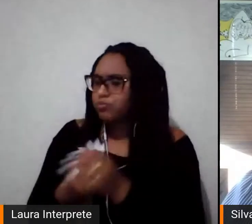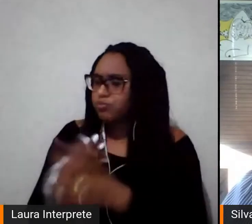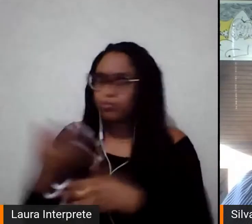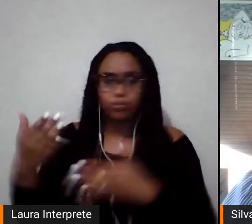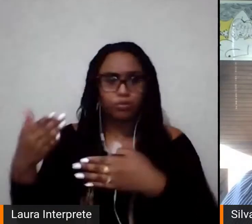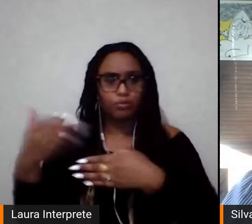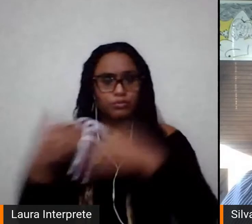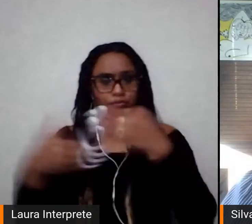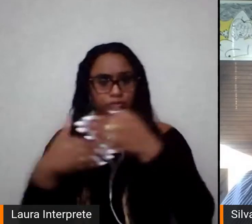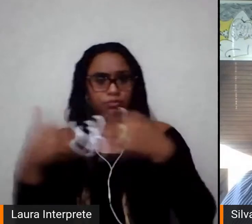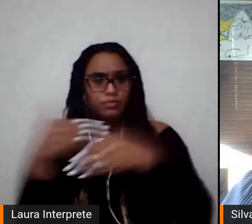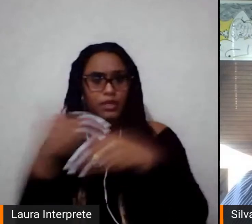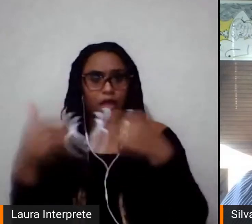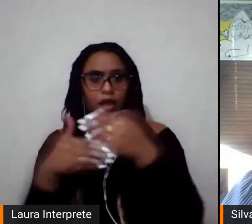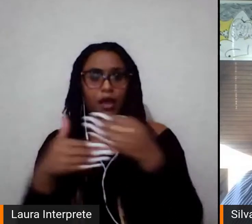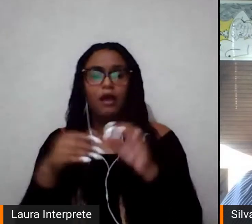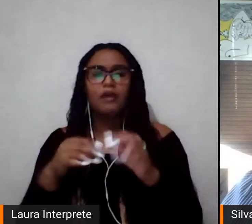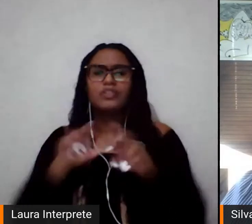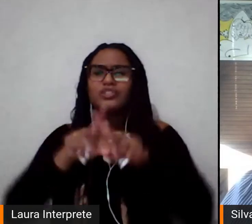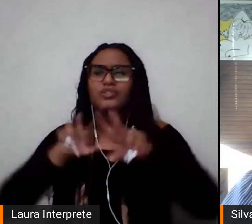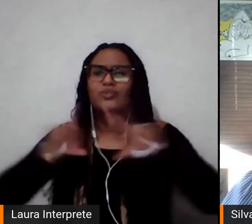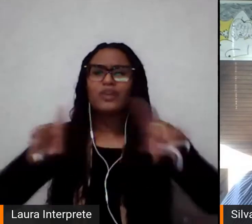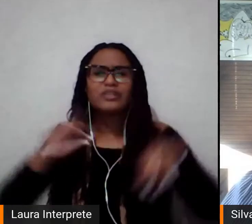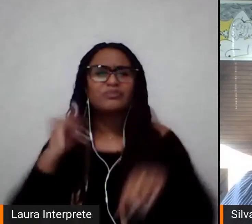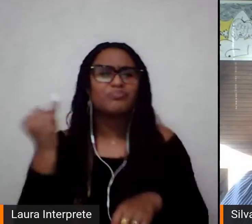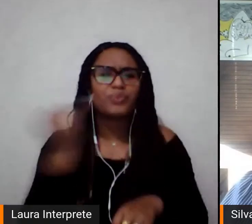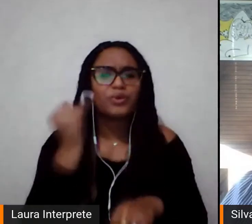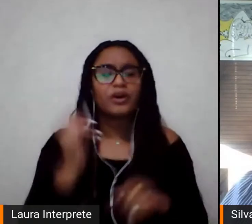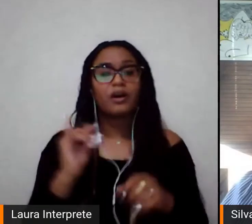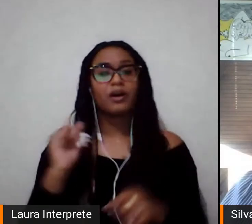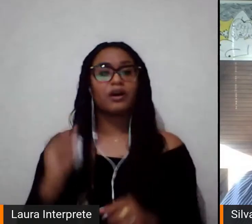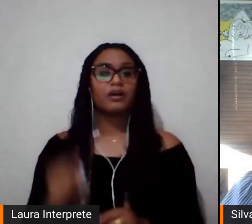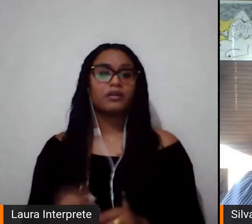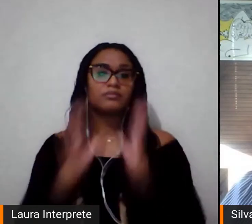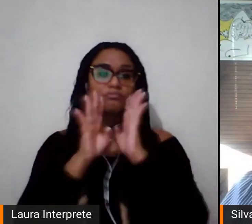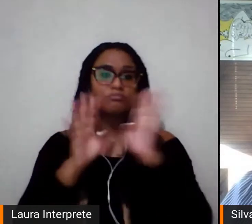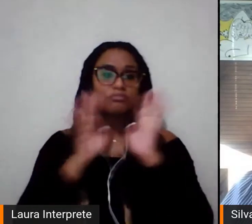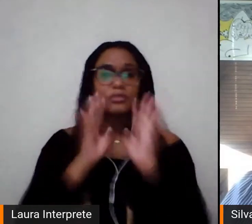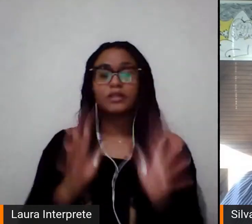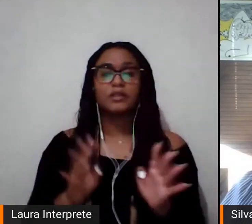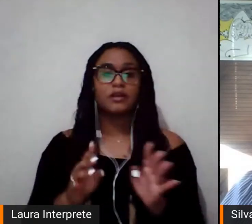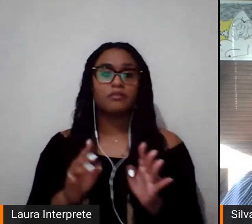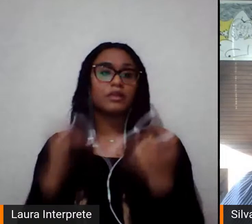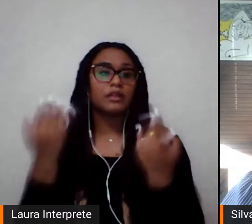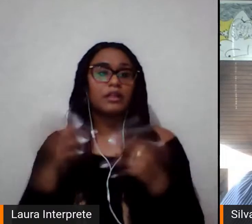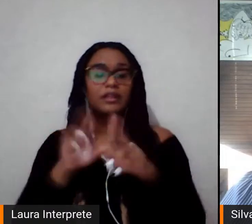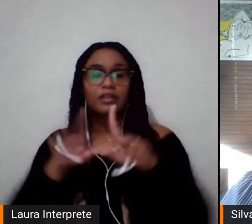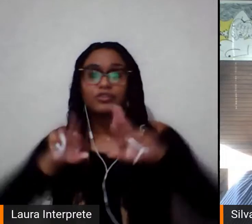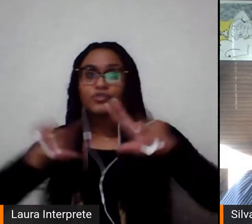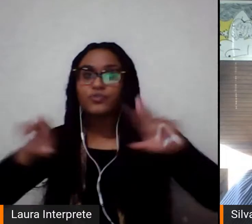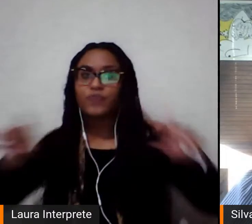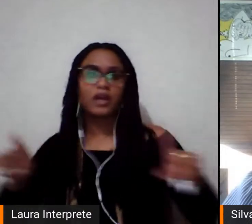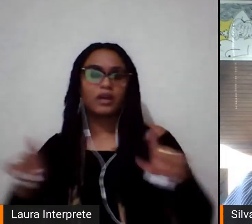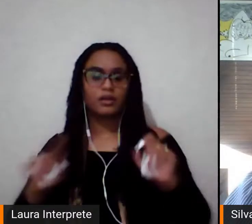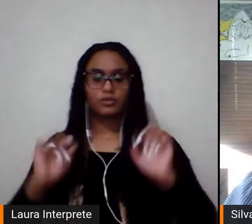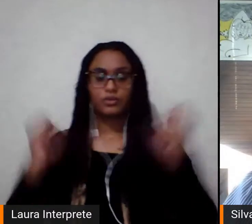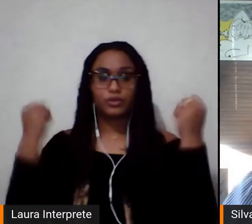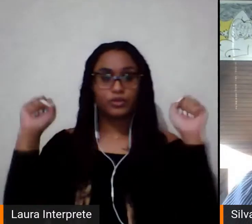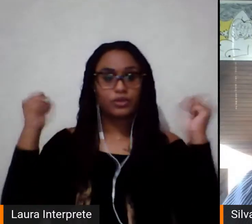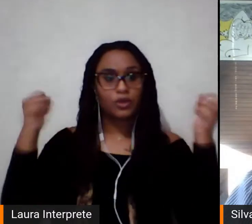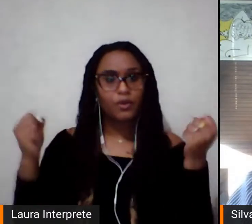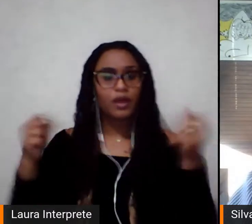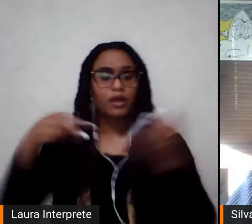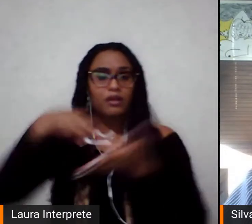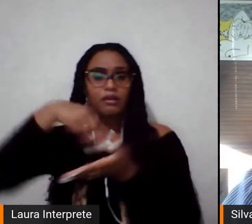bastante significativo, do meu ponto de vista, para entender a história de várias modalidades esportivas, da educação física, da